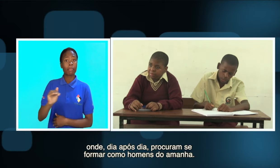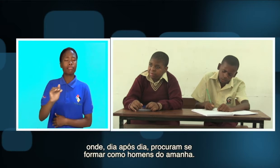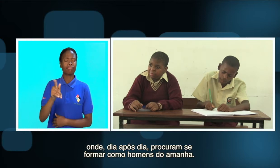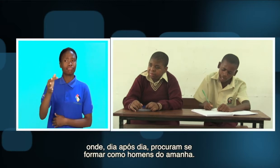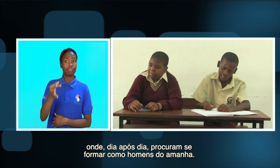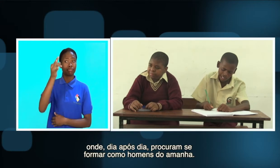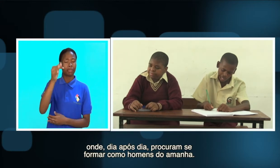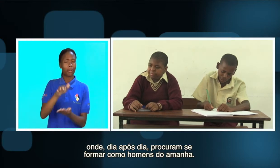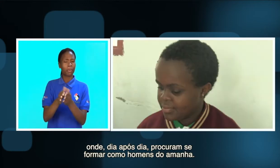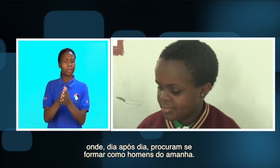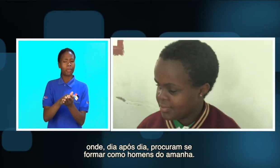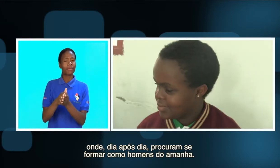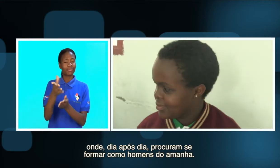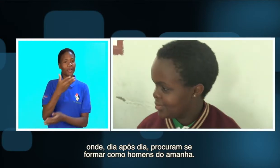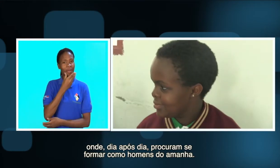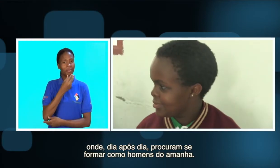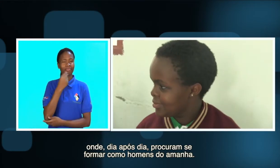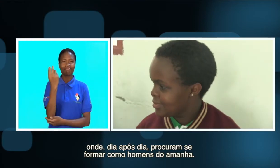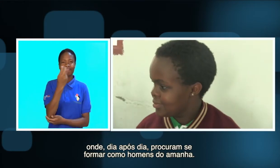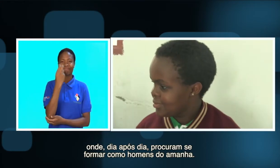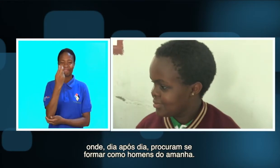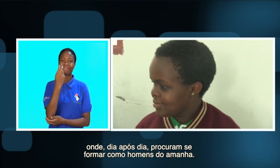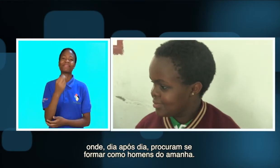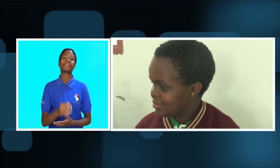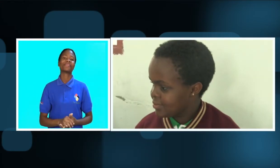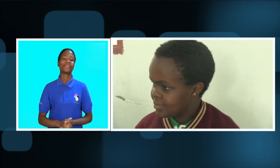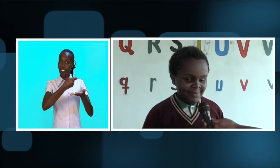dia após dia procuram se formar como homens do amanhã.